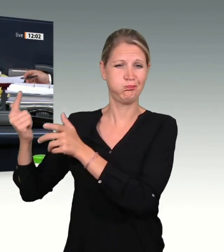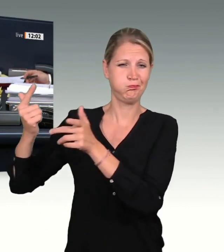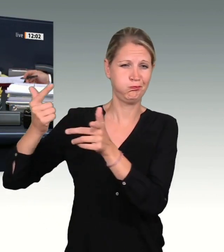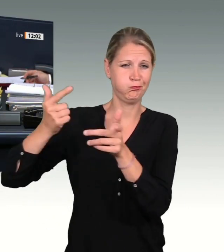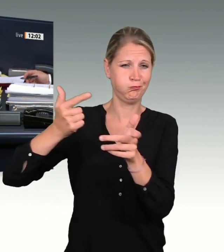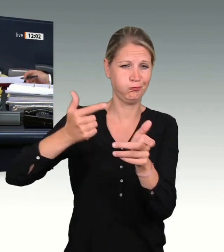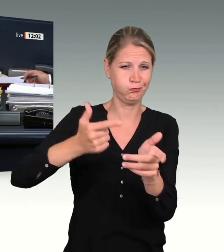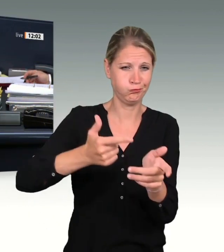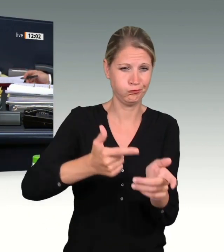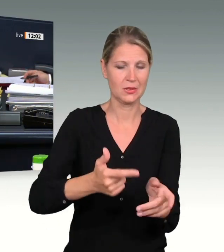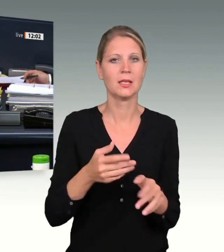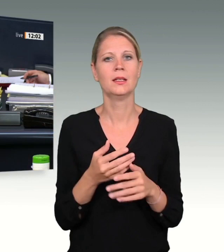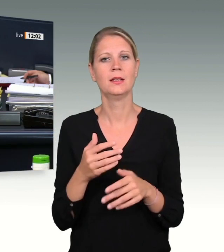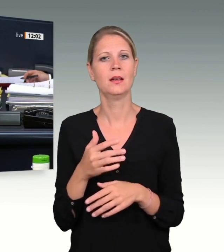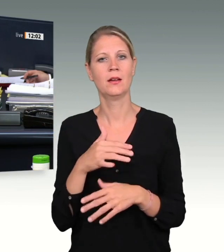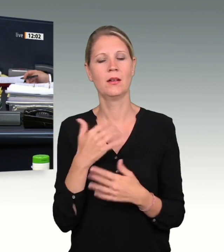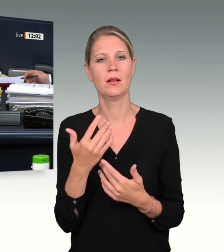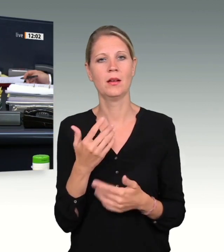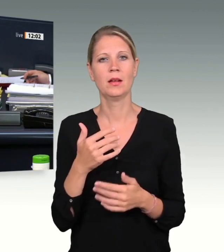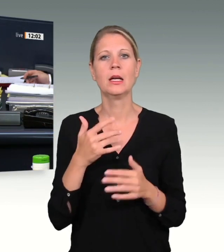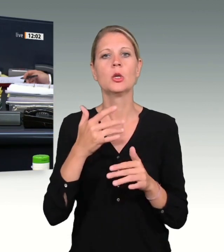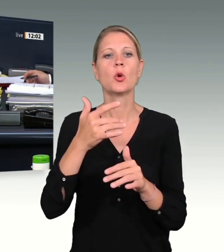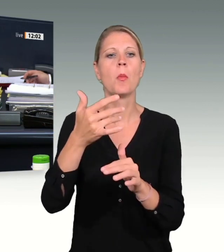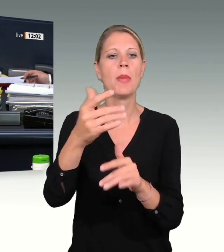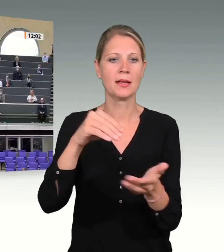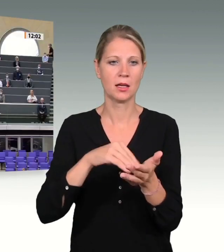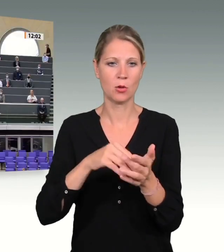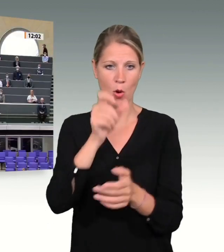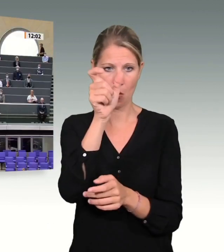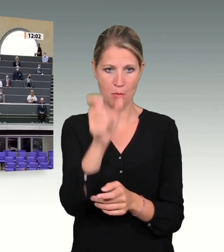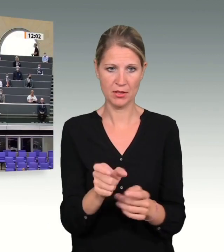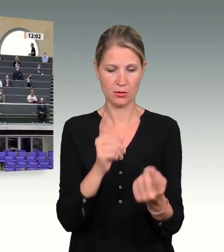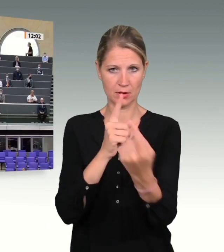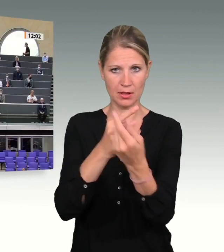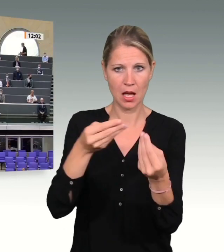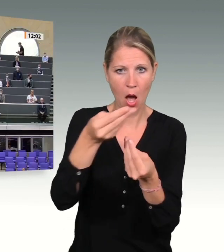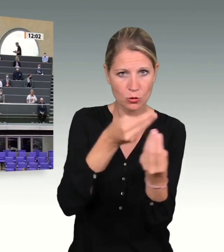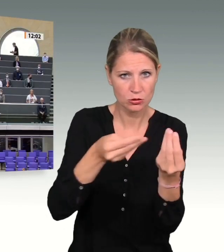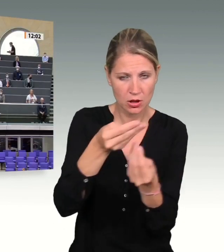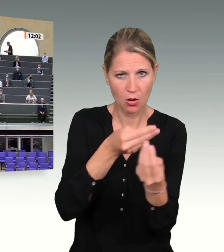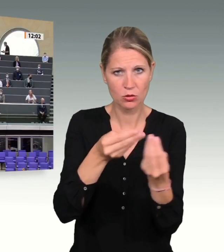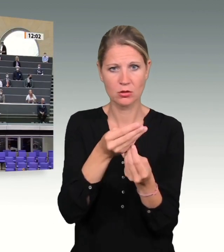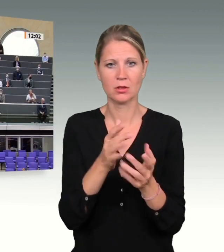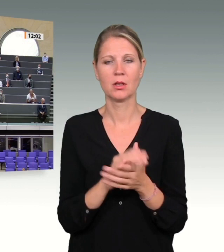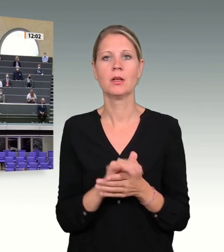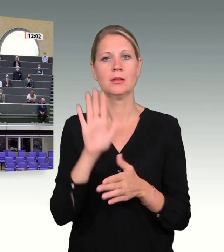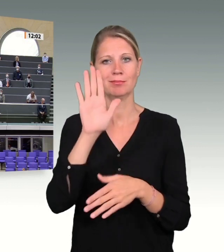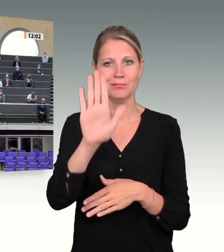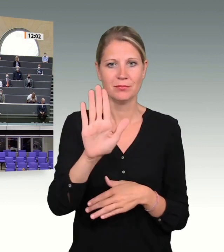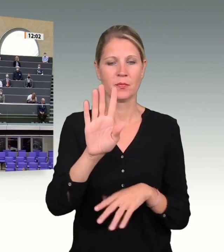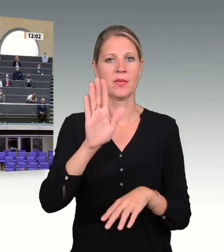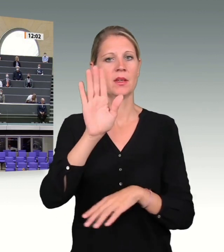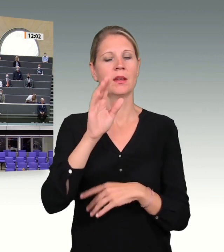einem persönlichen Austausch haben. Ich spreche Ihnen und Ihren Familien und auch den heute nicht